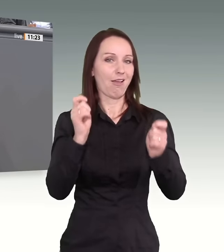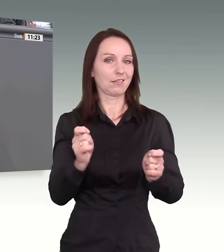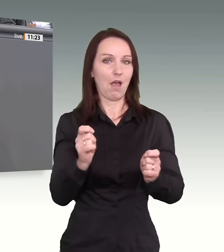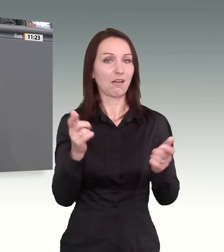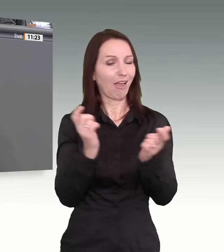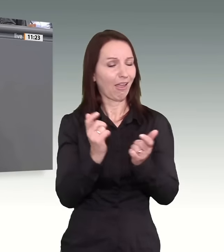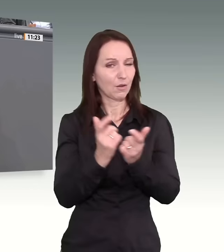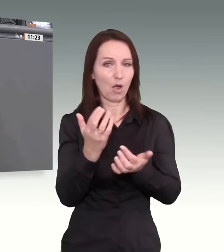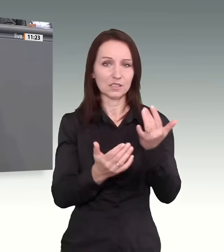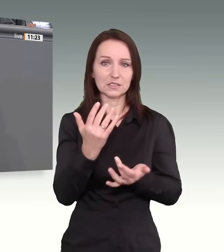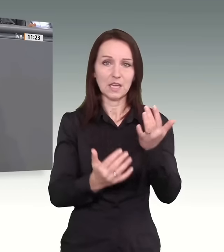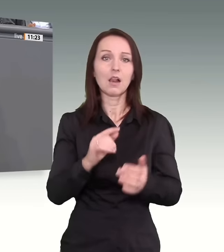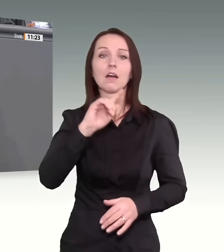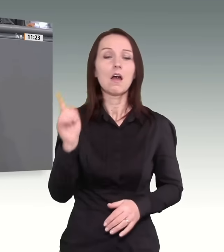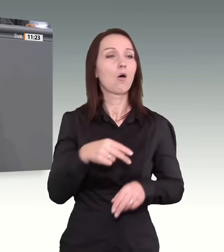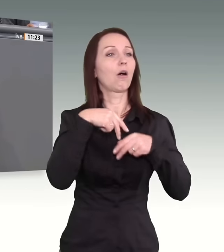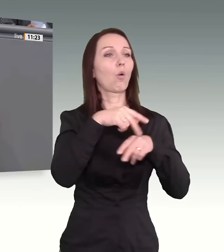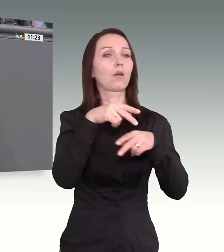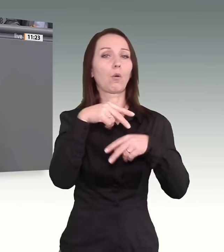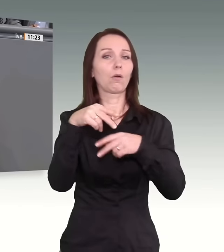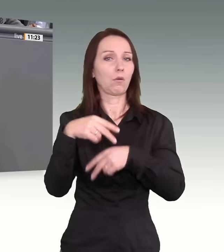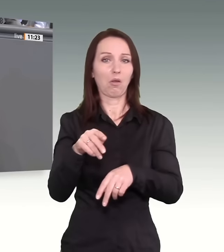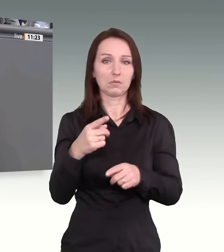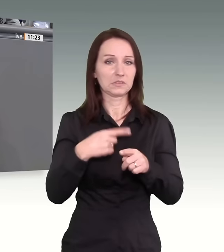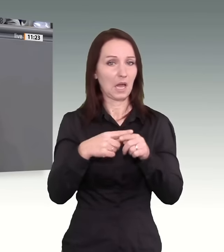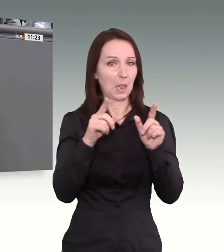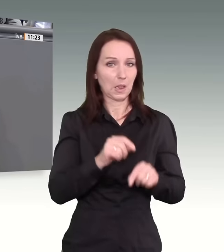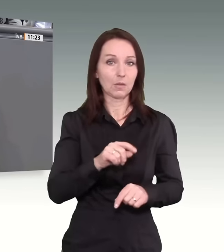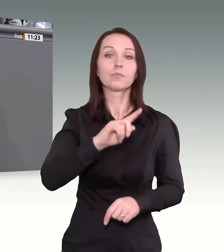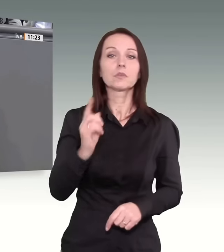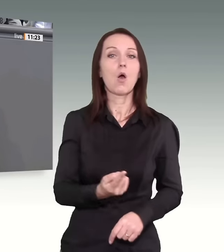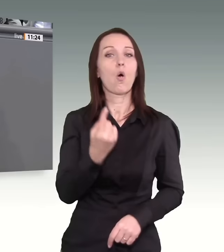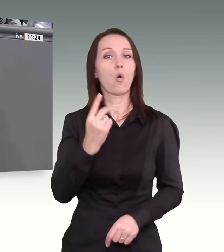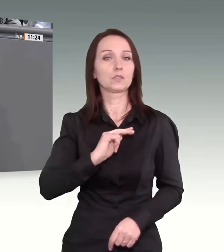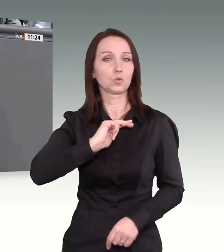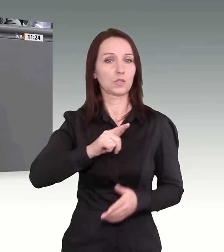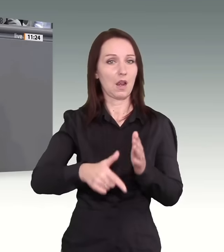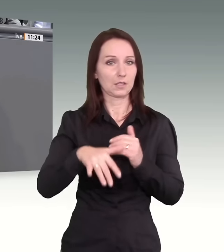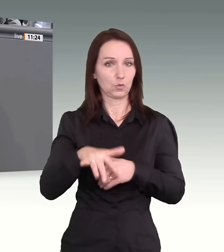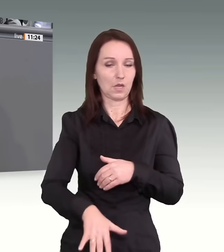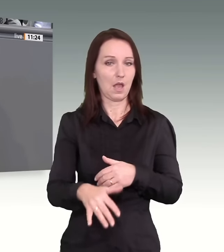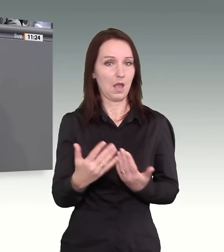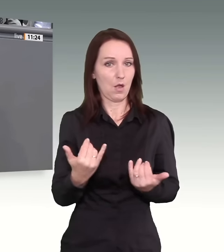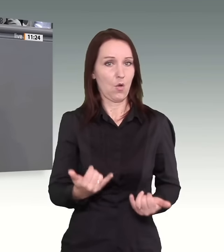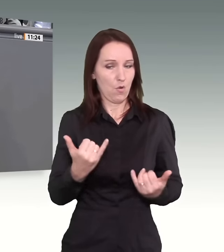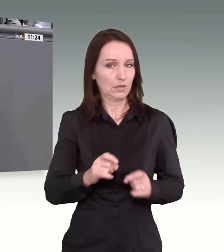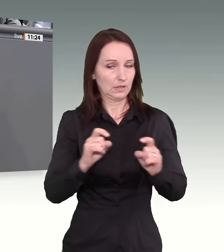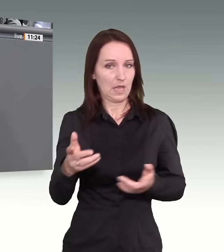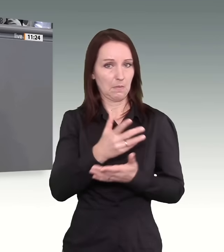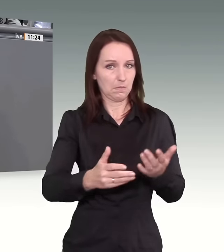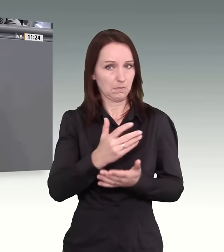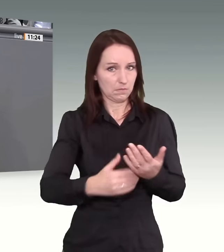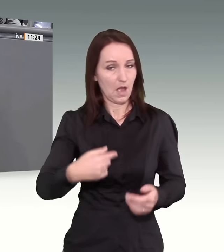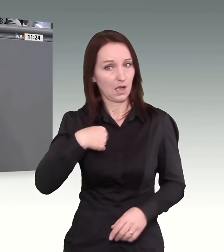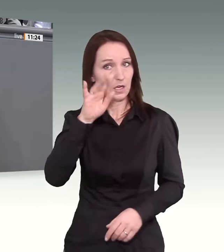als auch was die geringe Anzahl der Rückführungen angeht und natürlich auch was die hohen Sozialleistungen angeht, um die es hier heute geht.